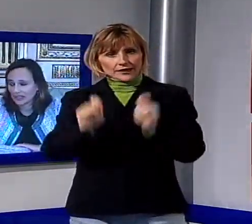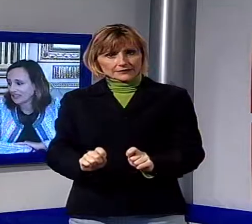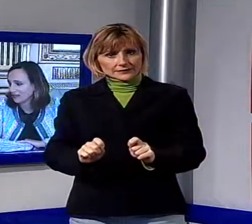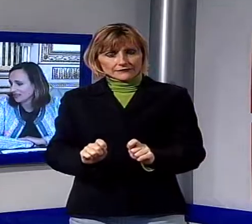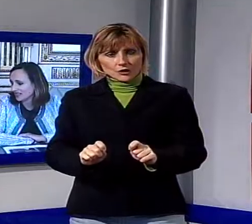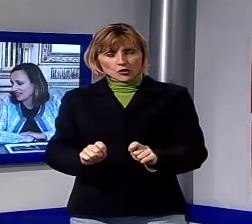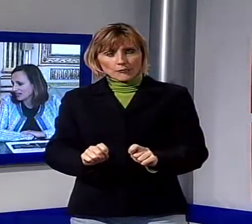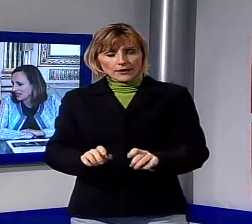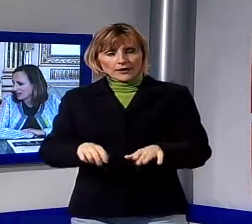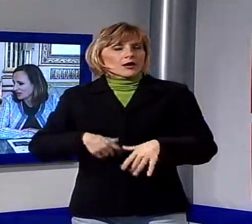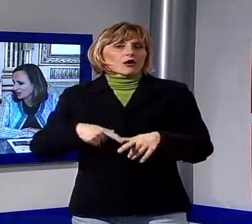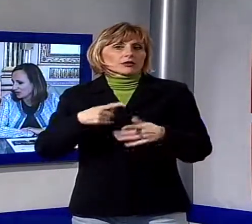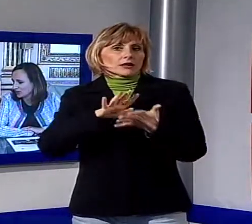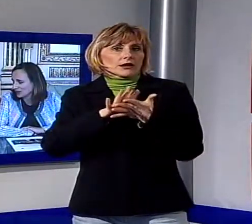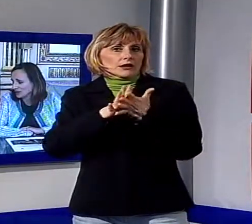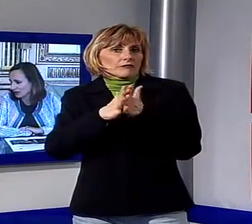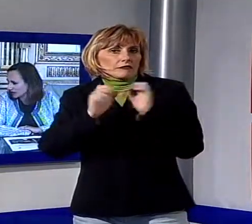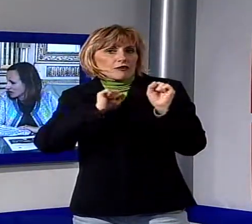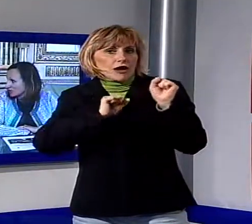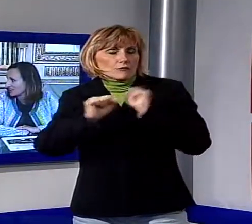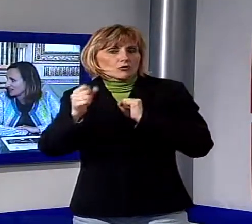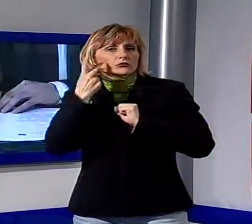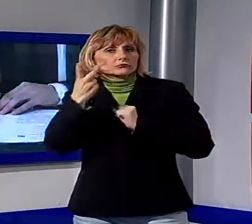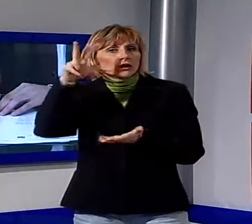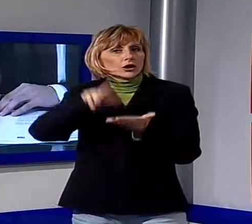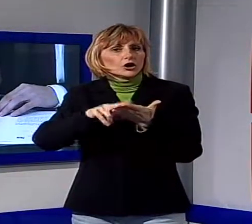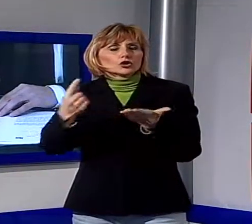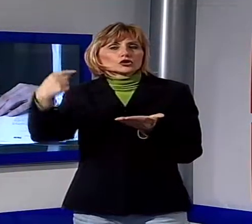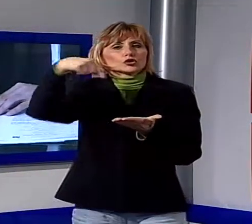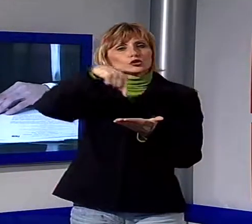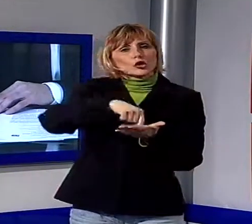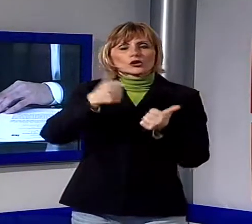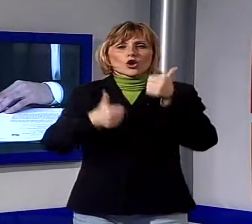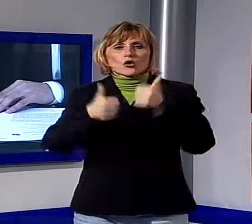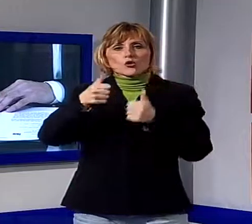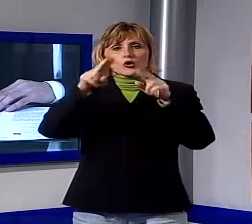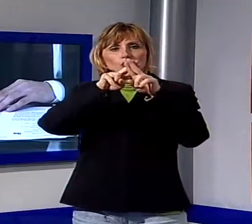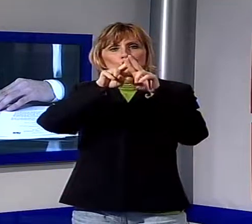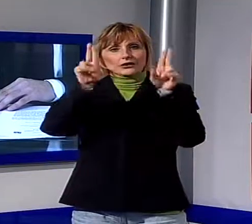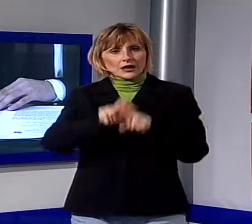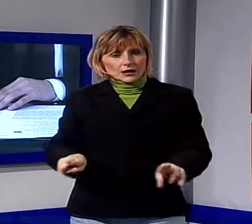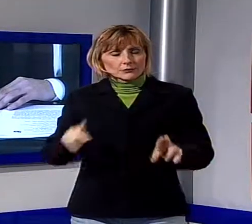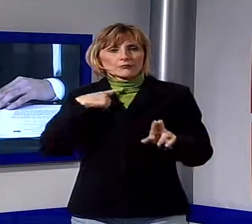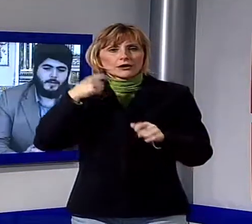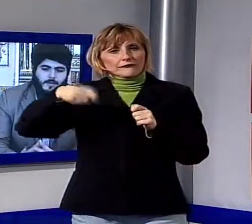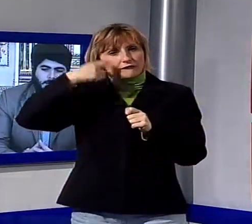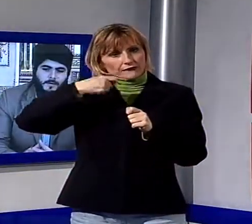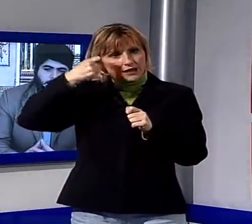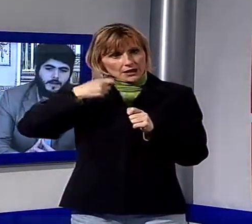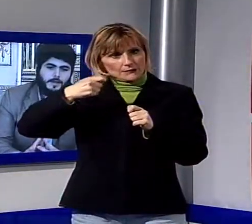è anche il fatto che quest'anno torna il concorso internazionale per lungometraggi, accompagnato da proiezioni italiane fuori concorso.